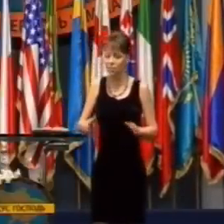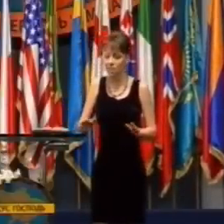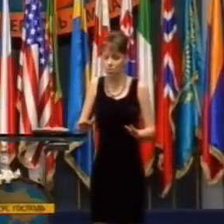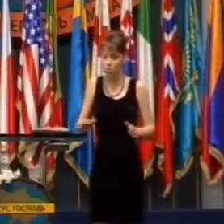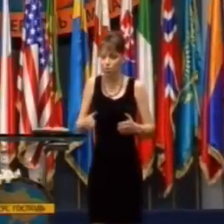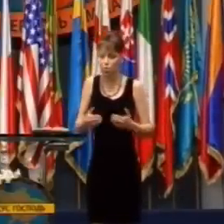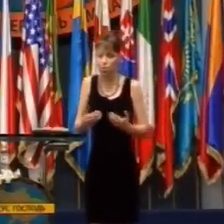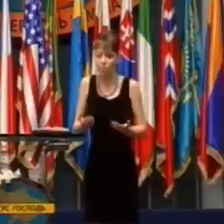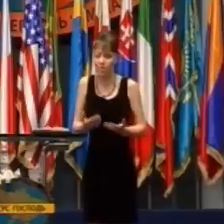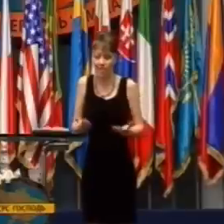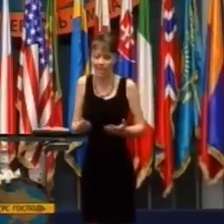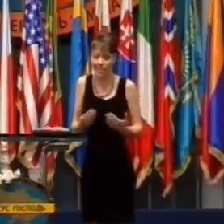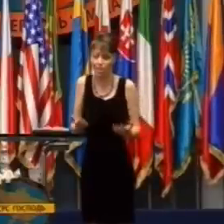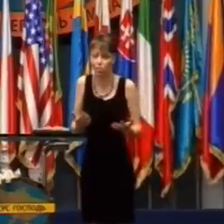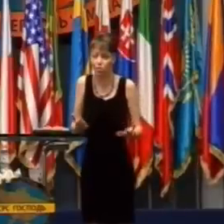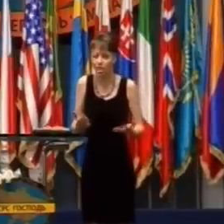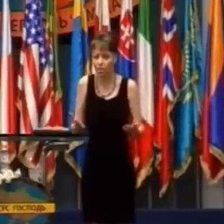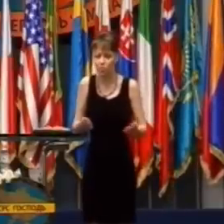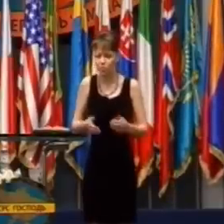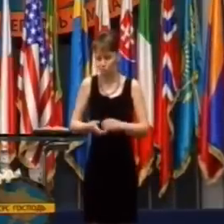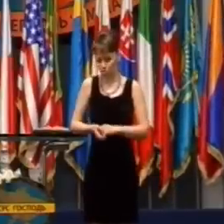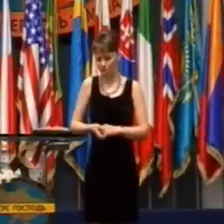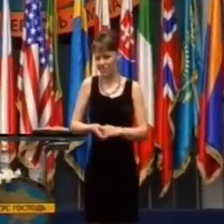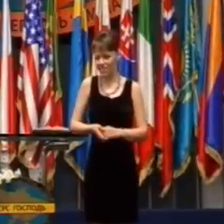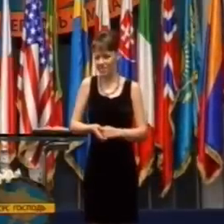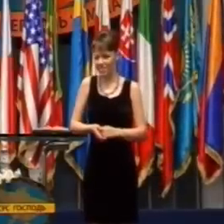Ale to nemá zo službou nič spoločné.